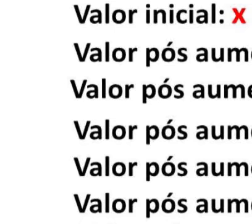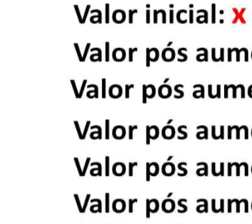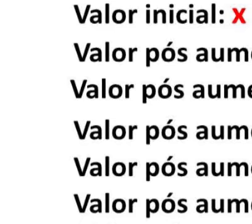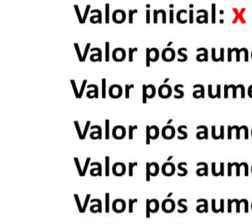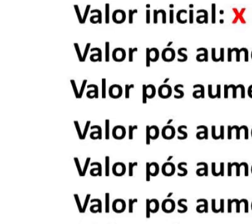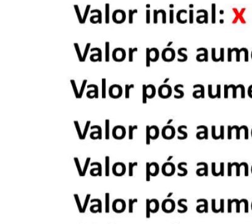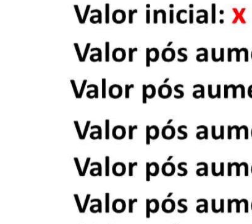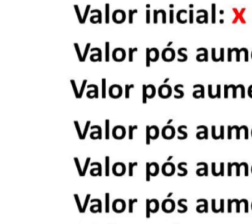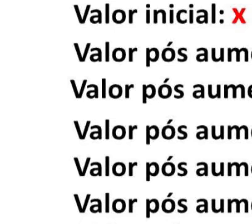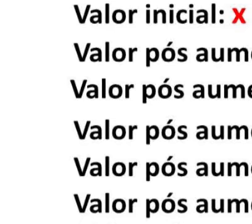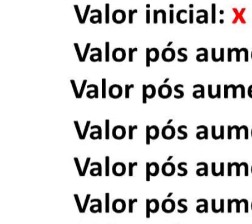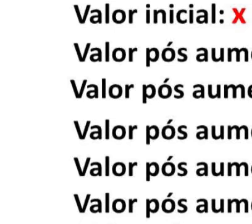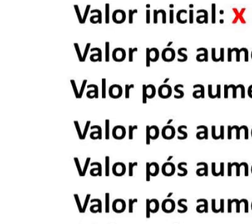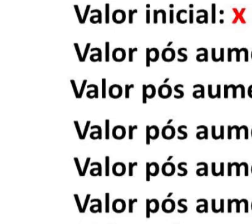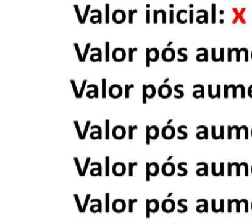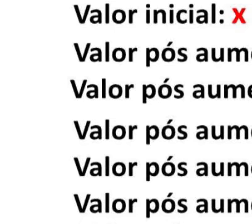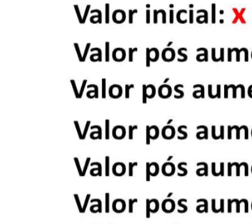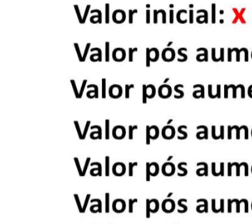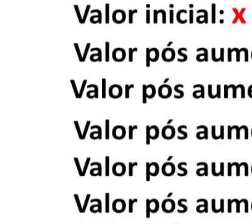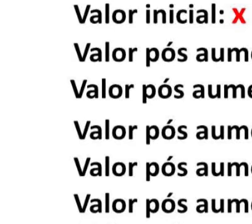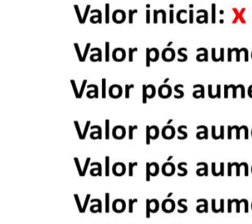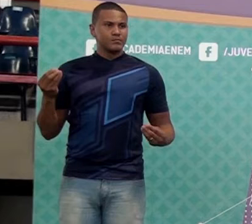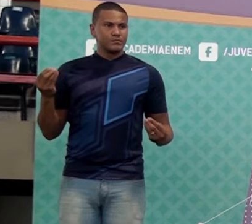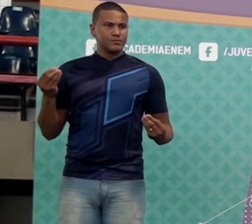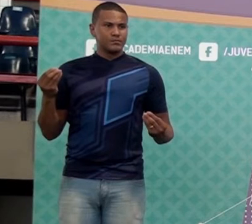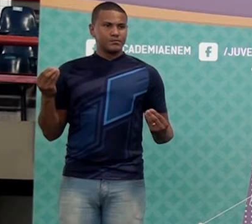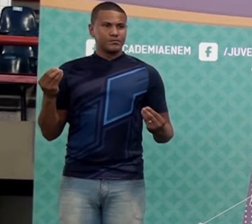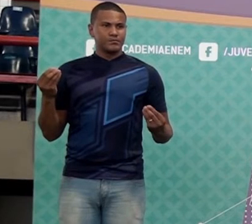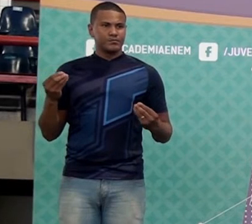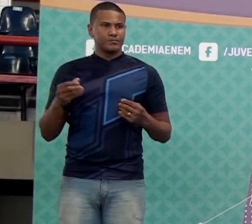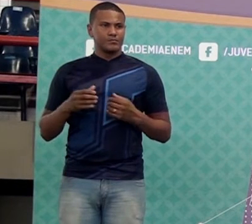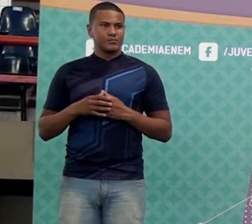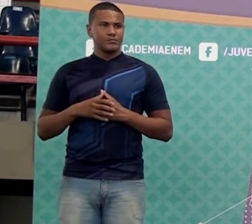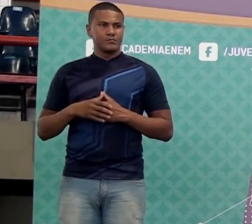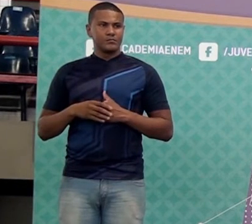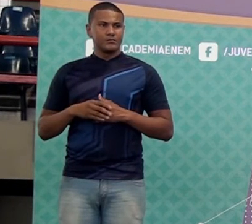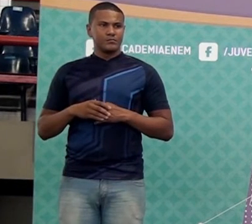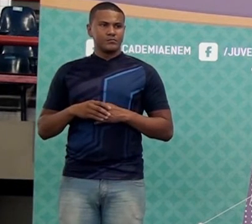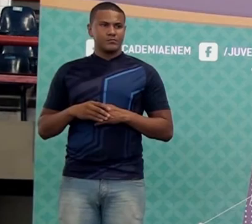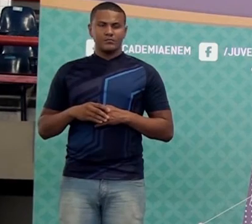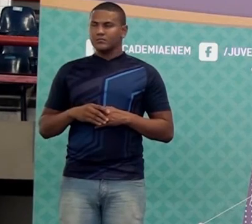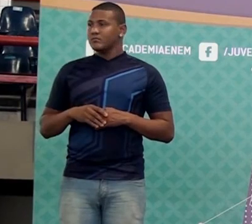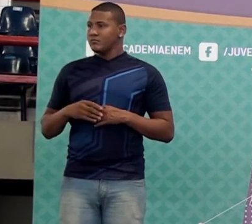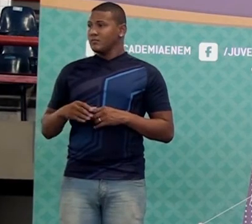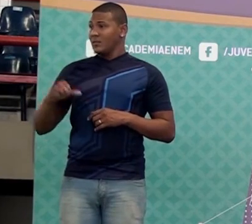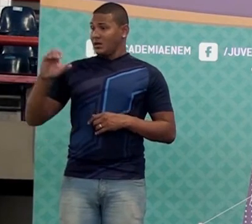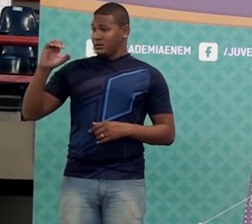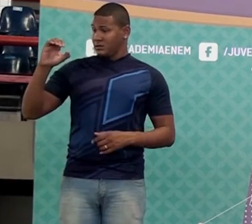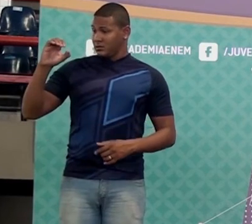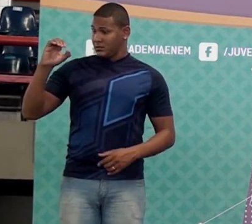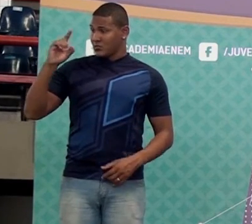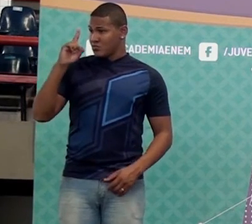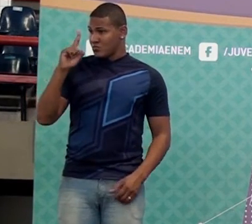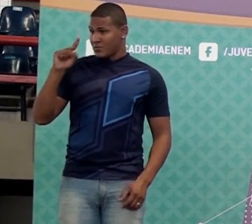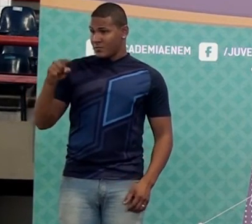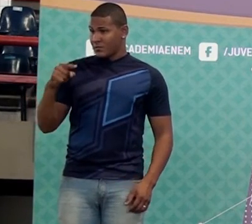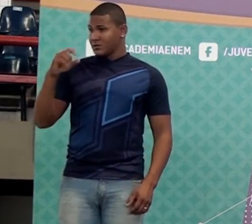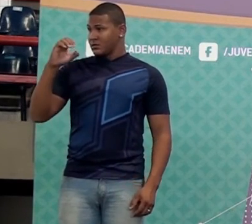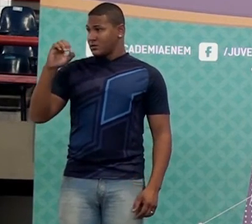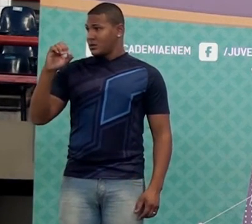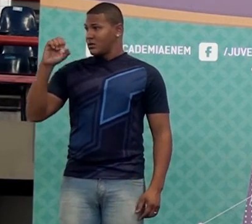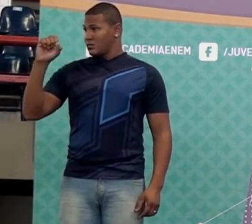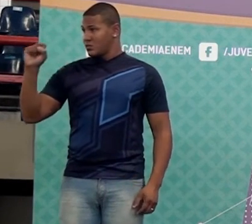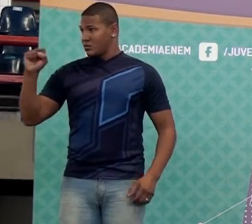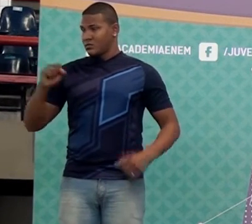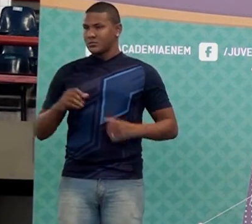Agora é oitenta por cento. Eu devo multiplicar por quanto? Oito por cento é um vírgula zero oito. E se